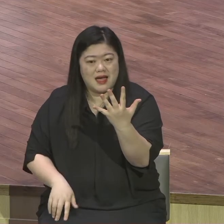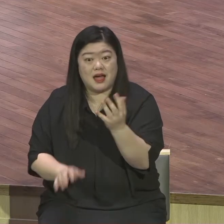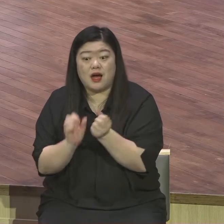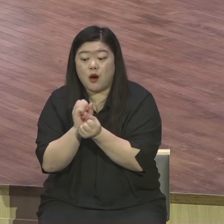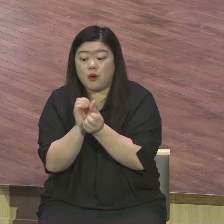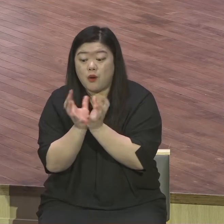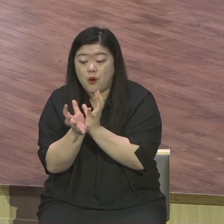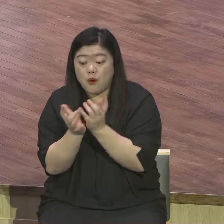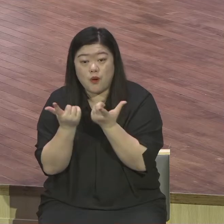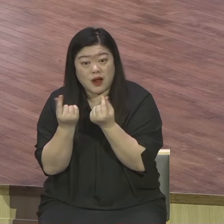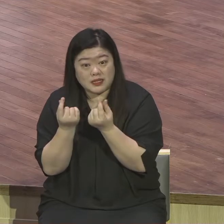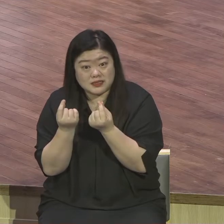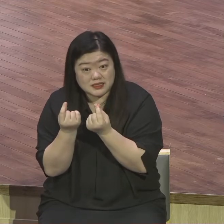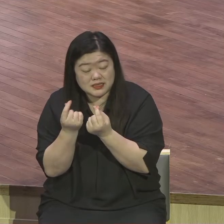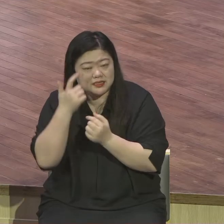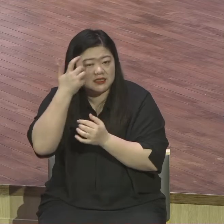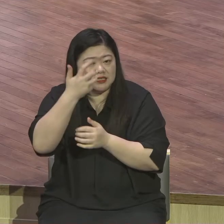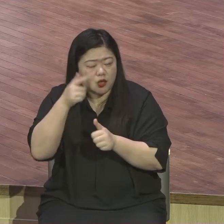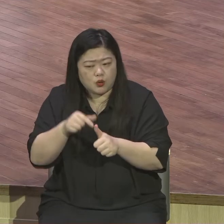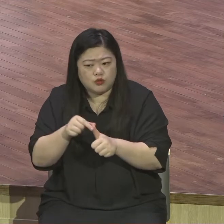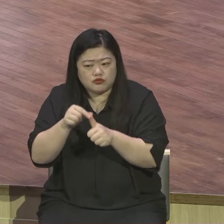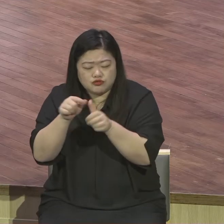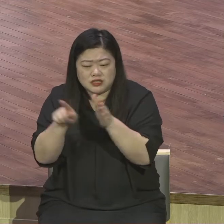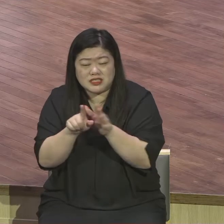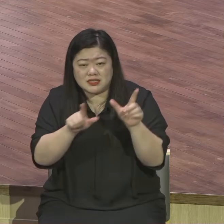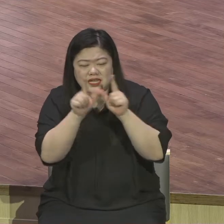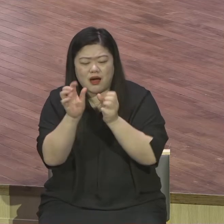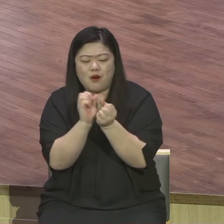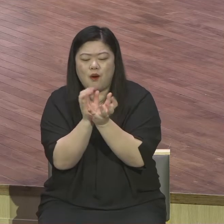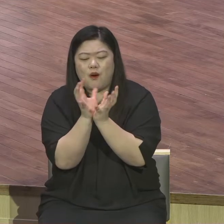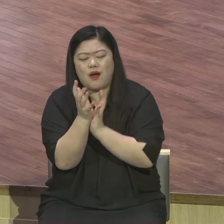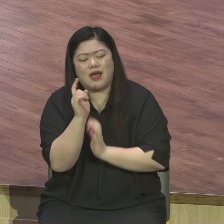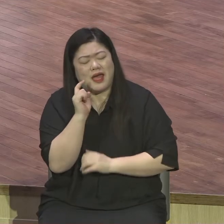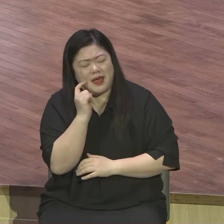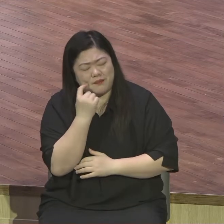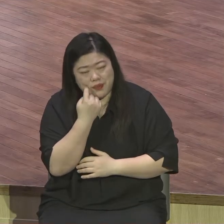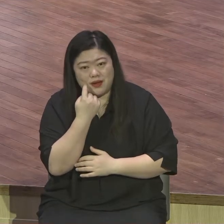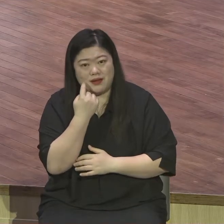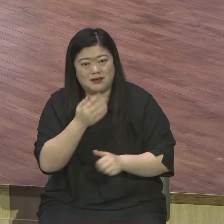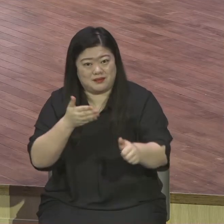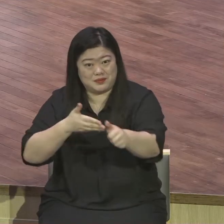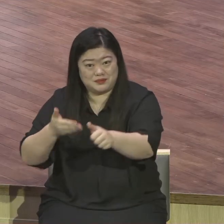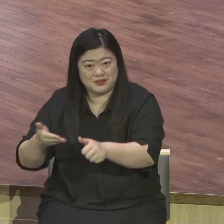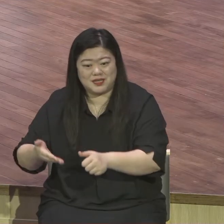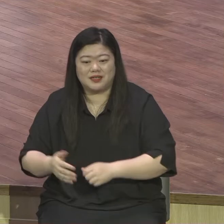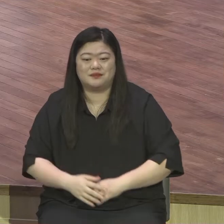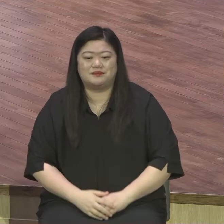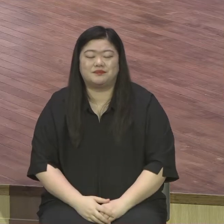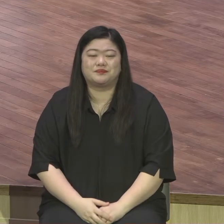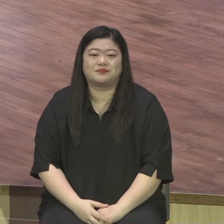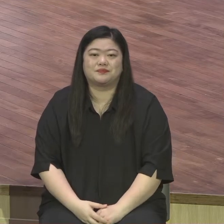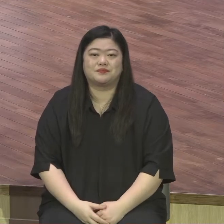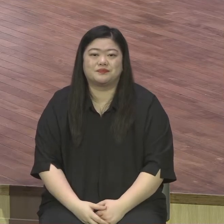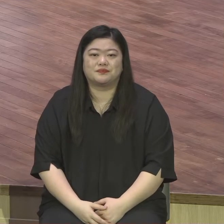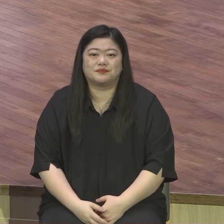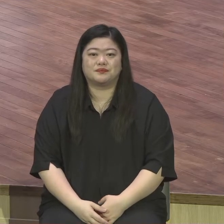아름답게 표현하시기를 바랍니다 우리에게 주어진 구원은요 하나님의